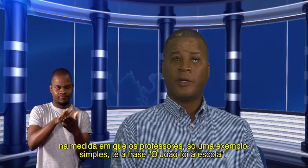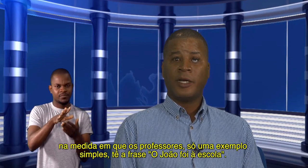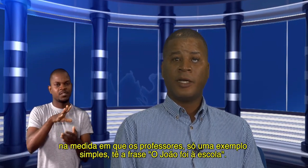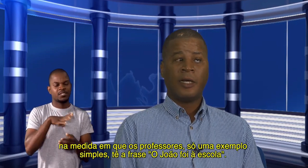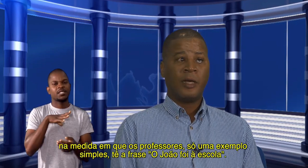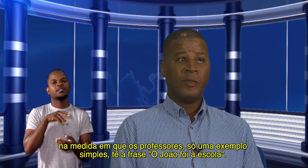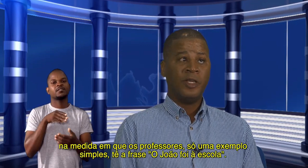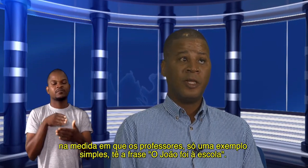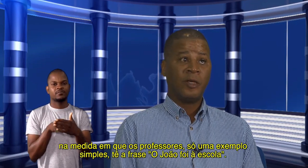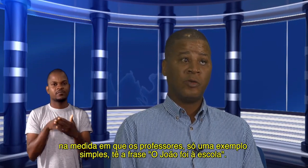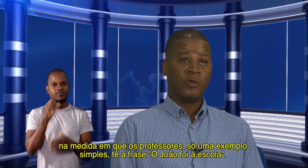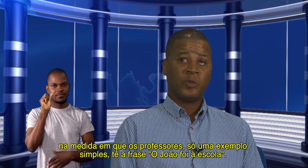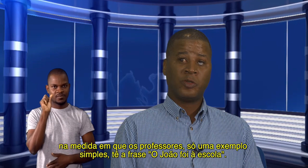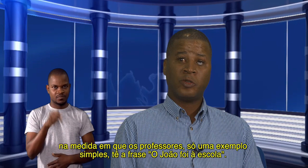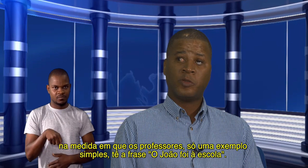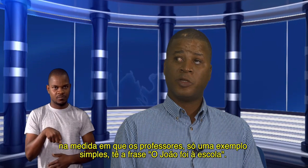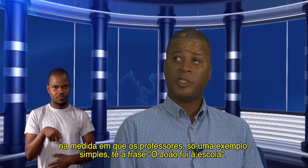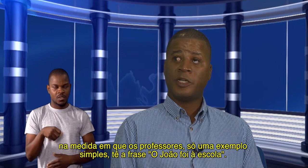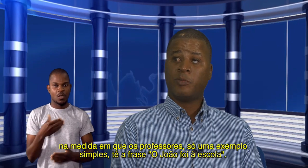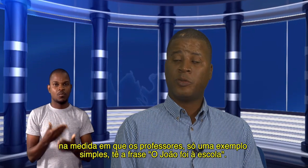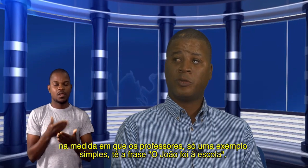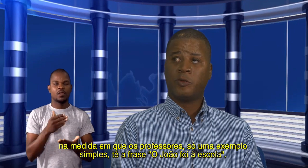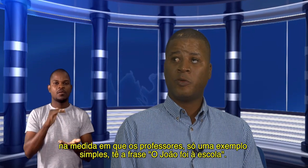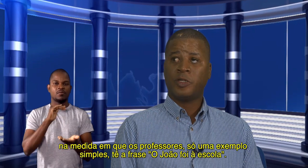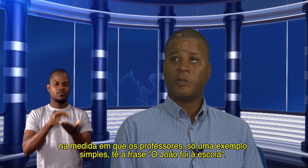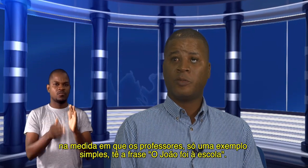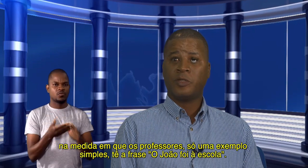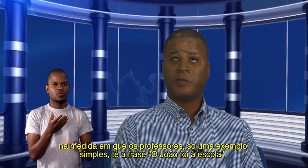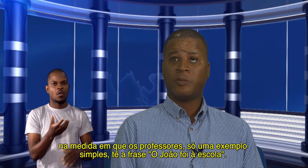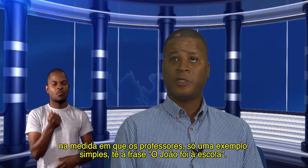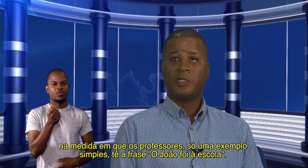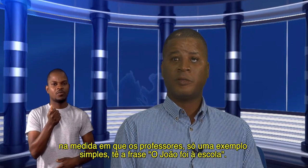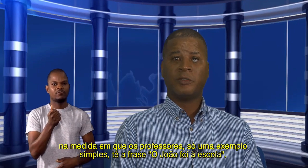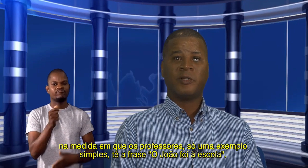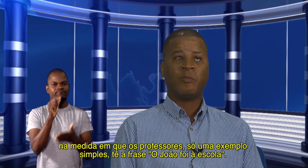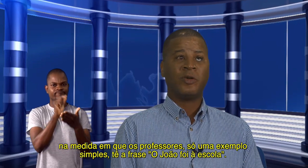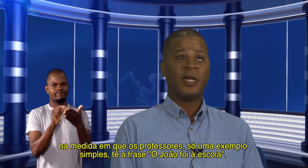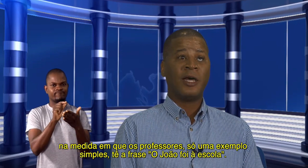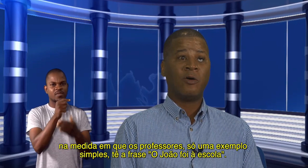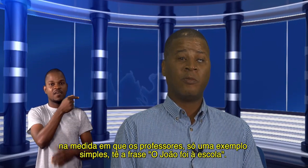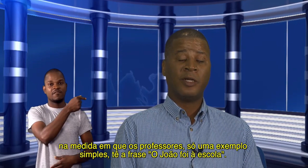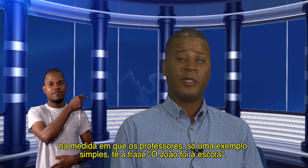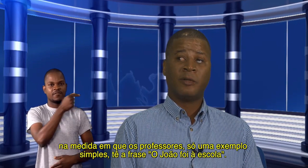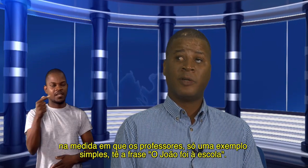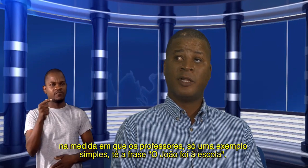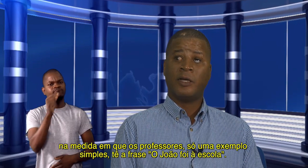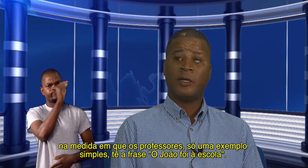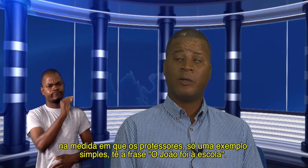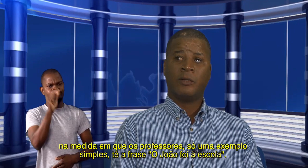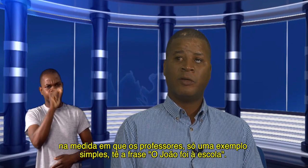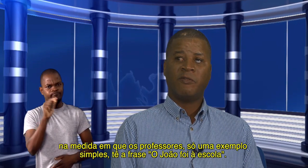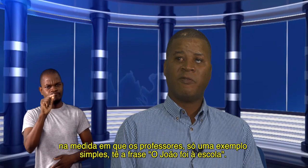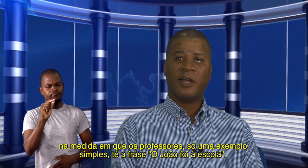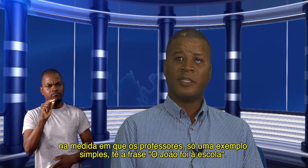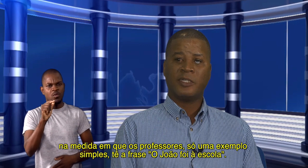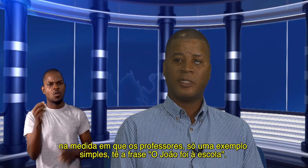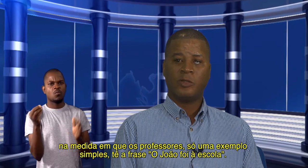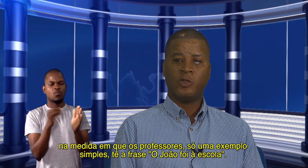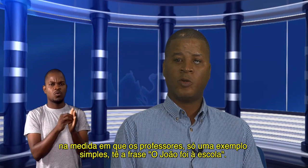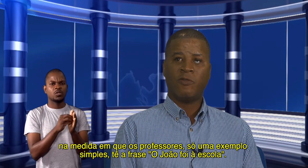à medida que os professores, por exemplo, sou um exemplo simples, põem lá uma determinada frase. O João